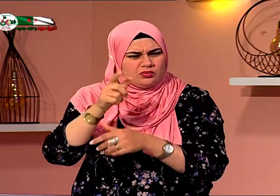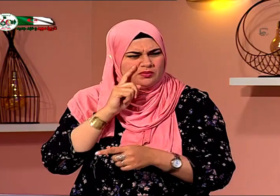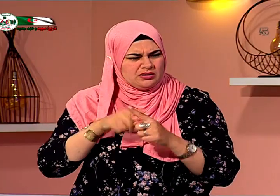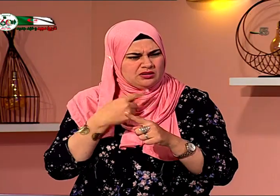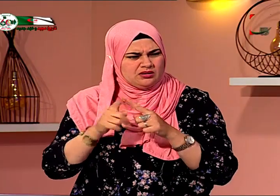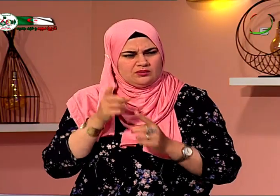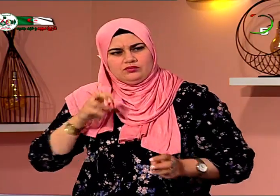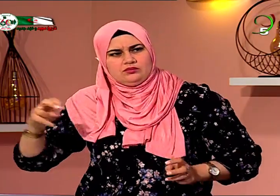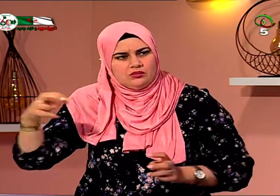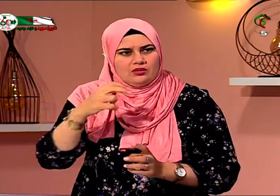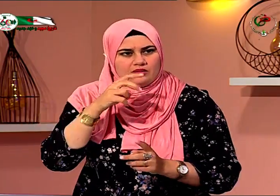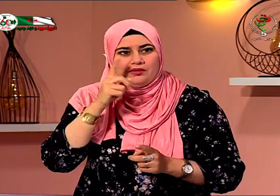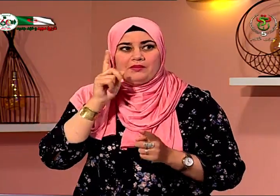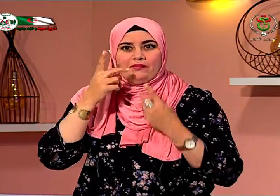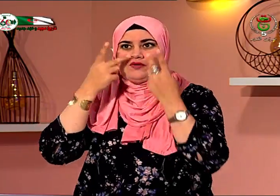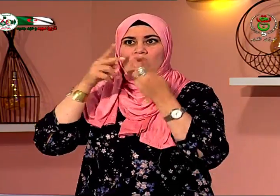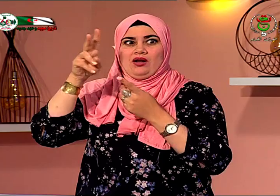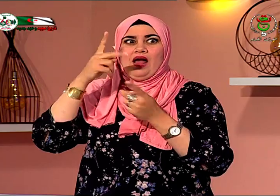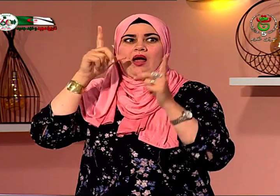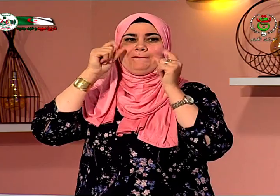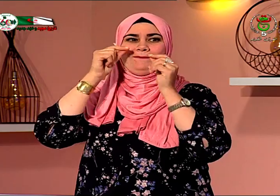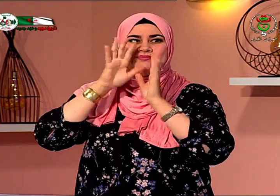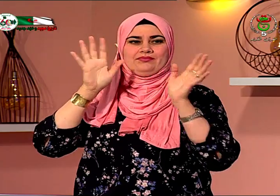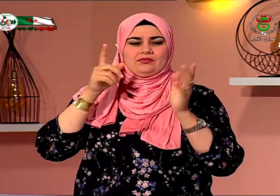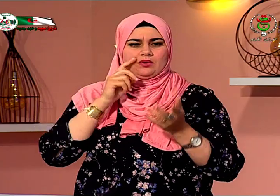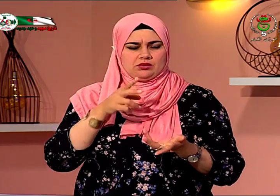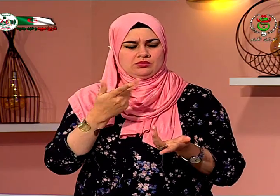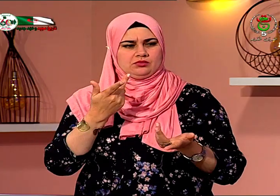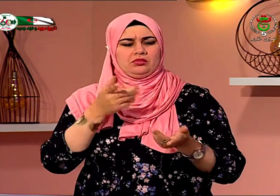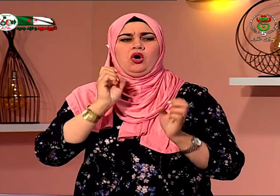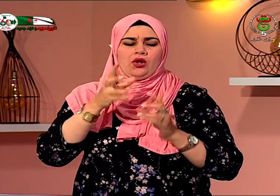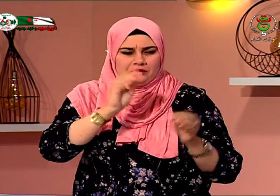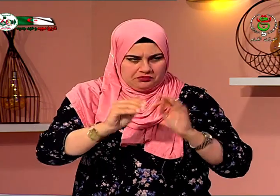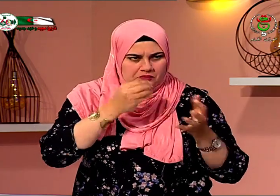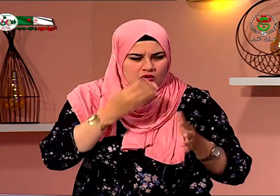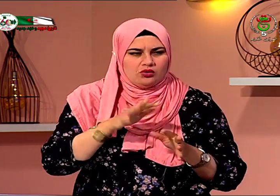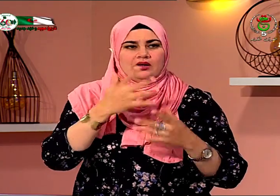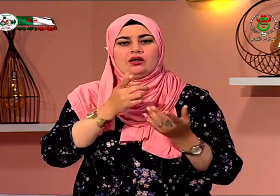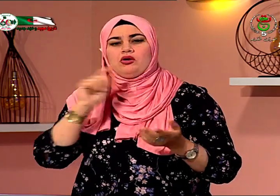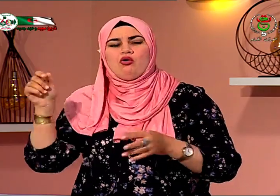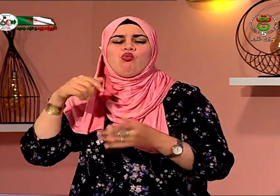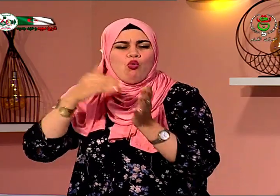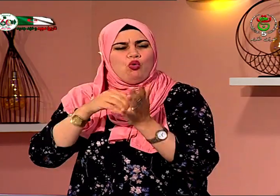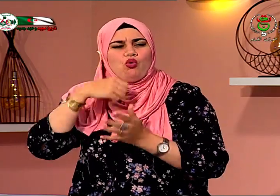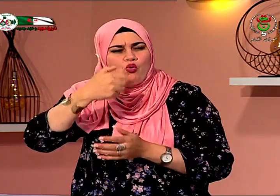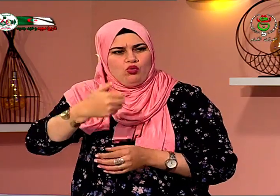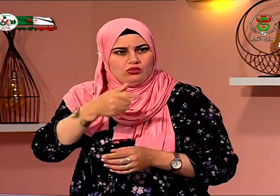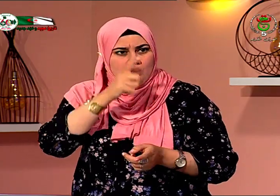لم أتوقف من البكاء لكن عندما كنت أرى والدي كنت أتوقف من